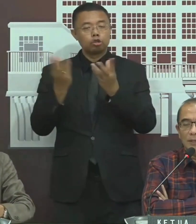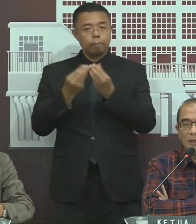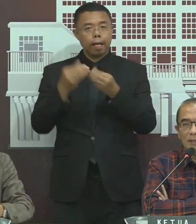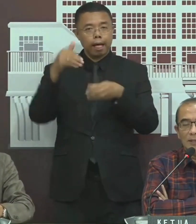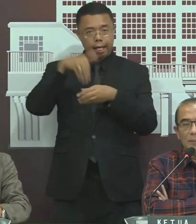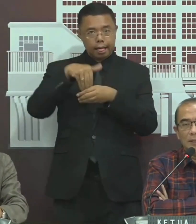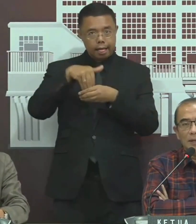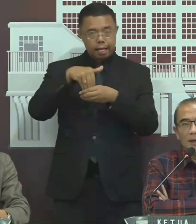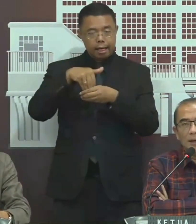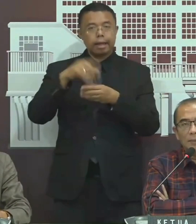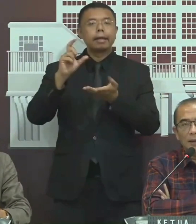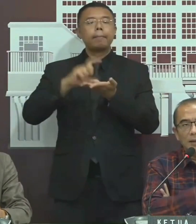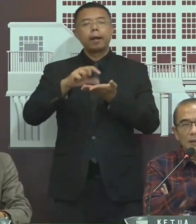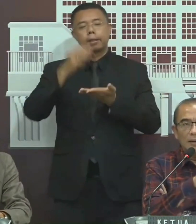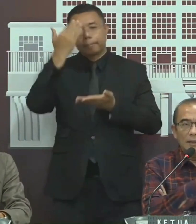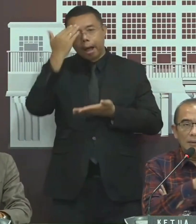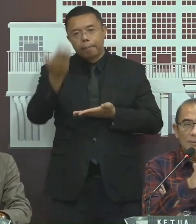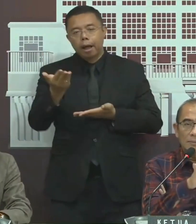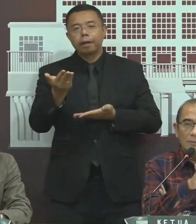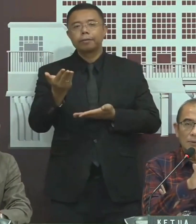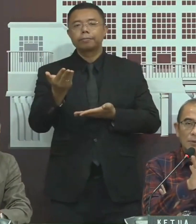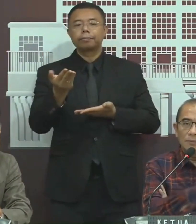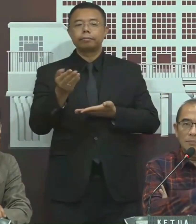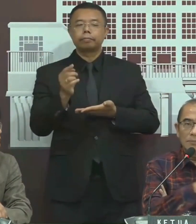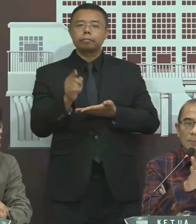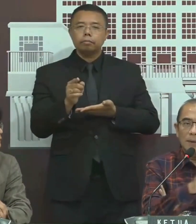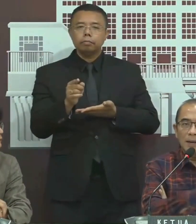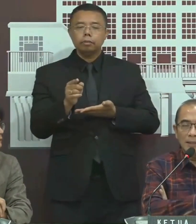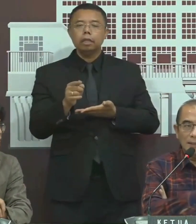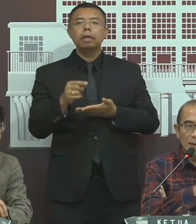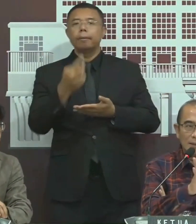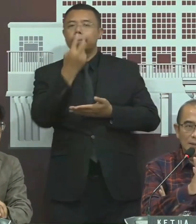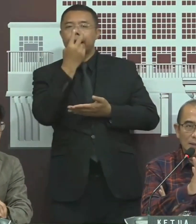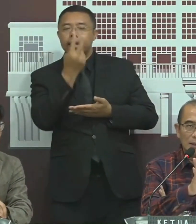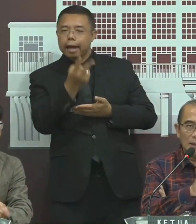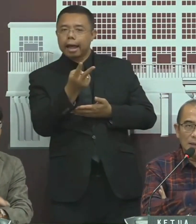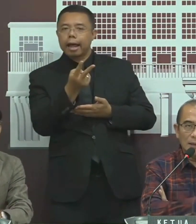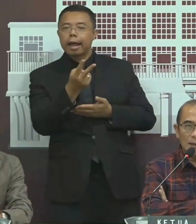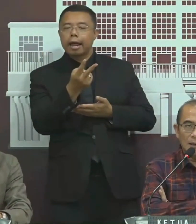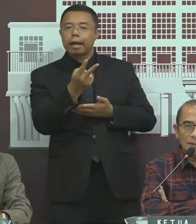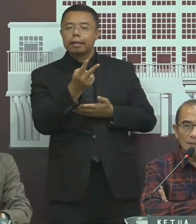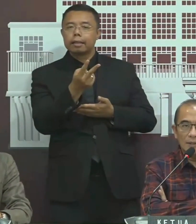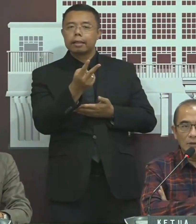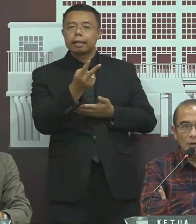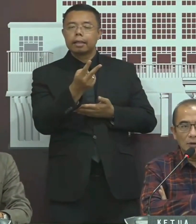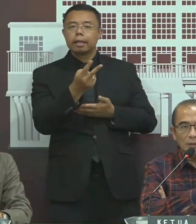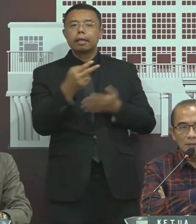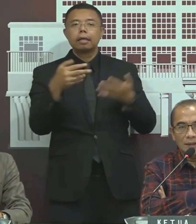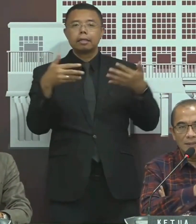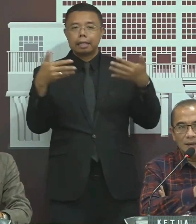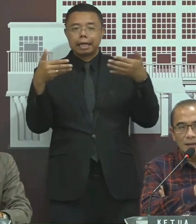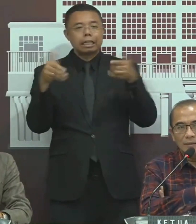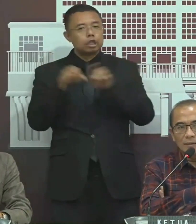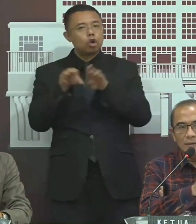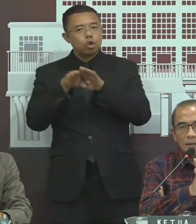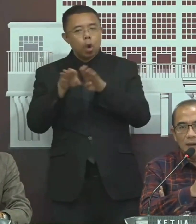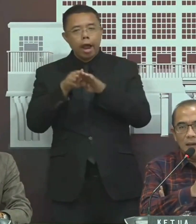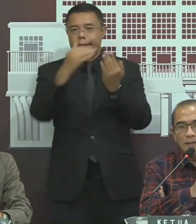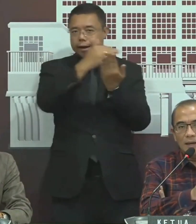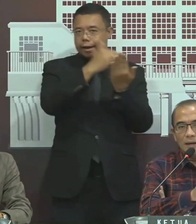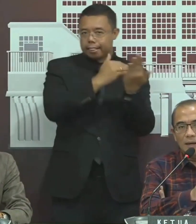rekapitulasi tingkat kejamatan Karena apa, memperhatikan sinkron data